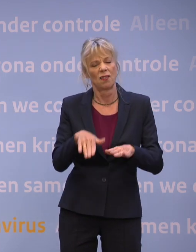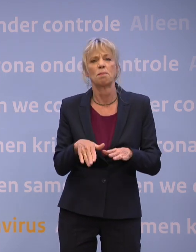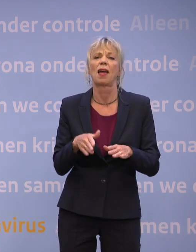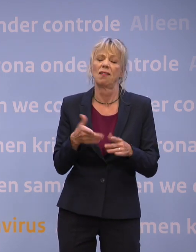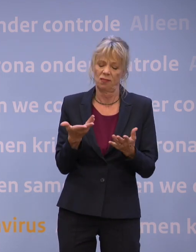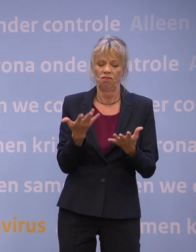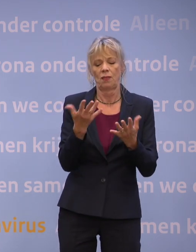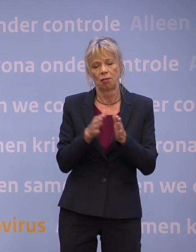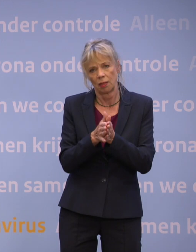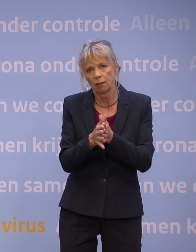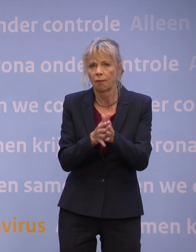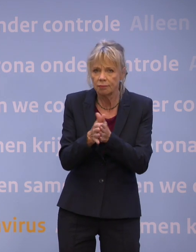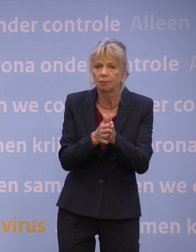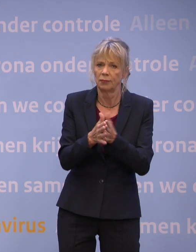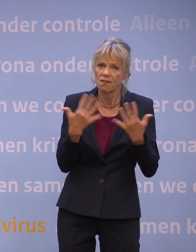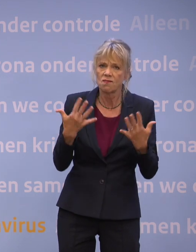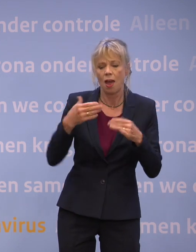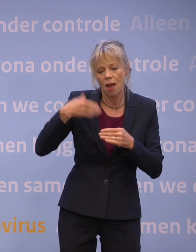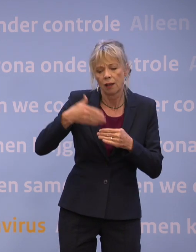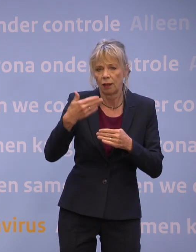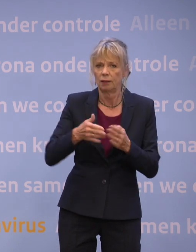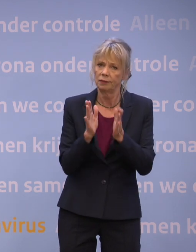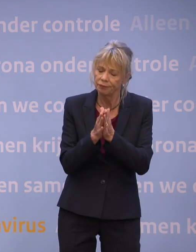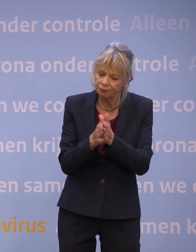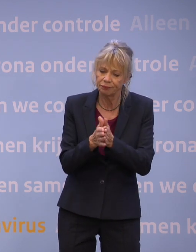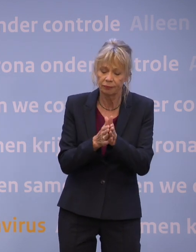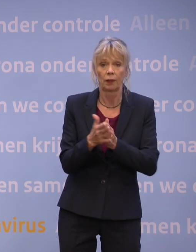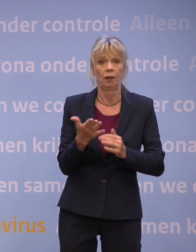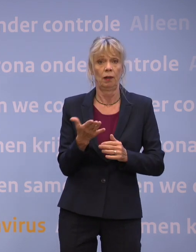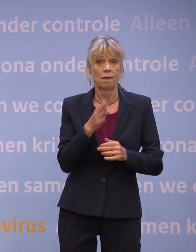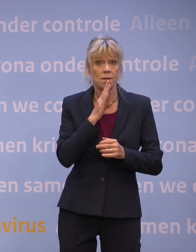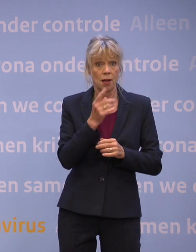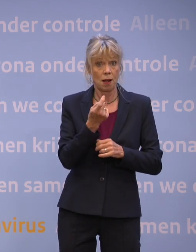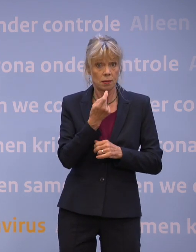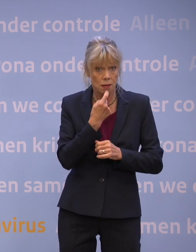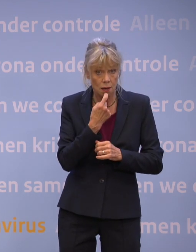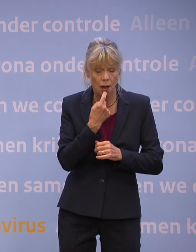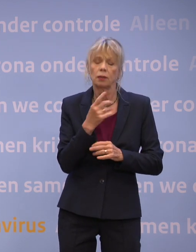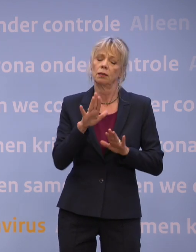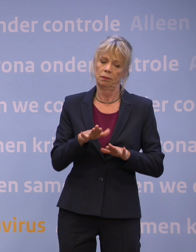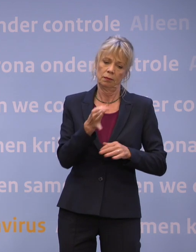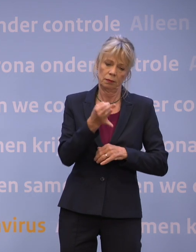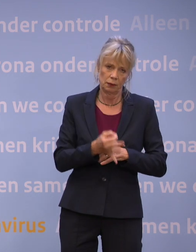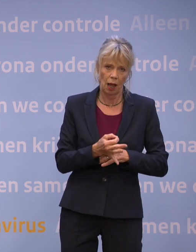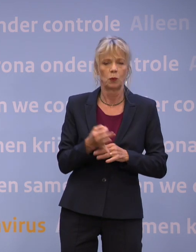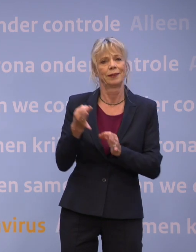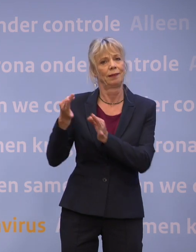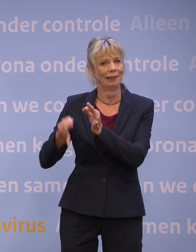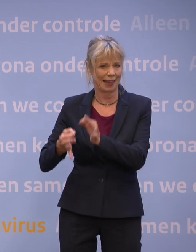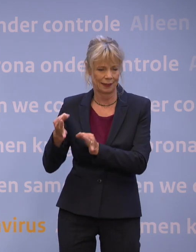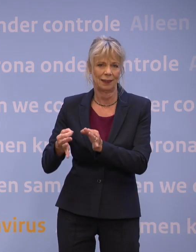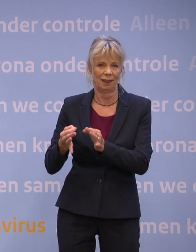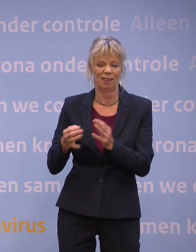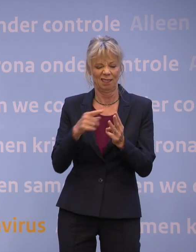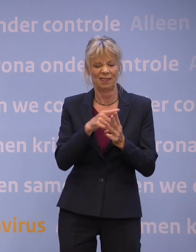ook onze handen zo vaak mogelijk wassen en blijven we thuis bij klachten en laten ons testen. U kent het mancher,